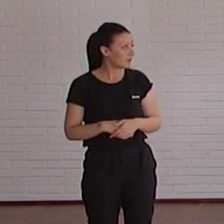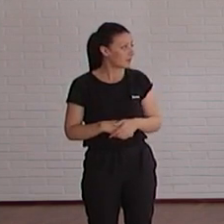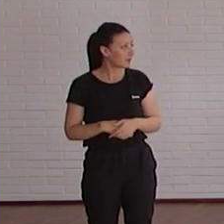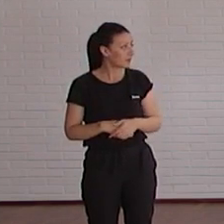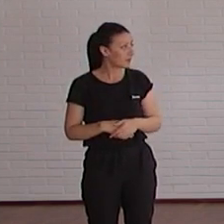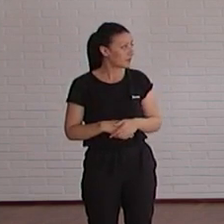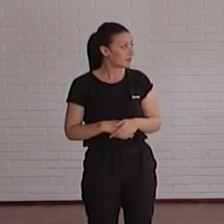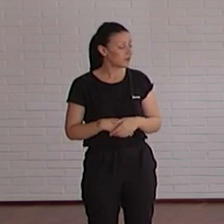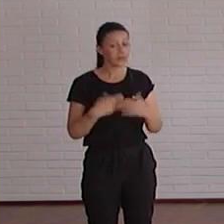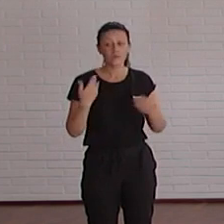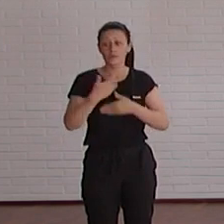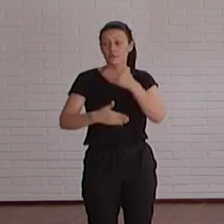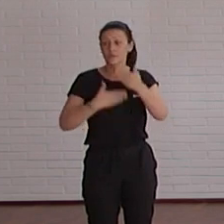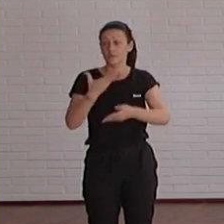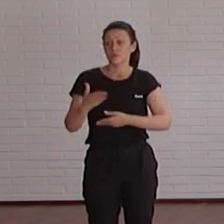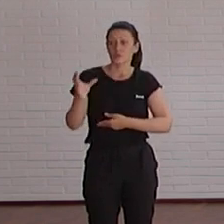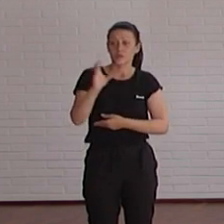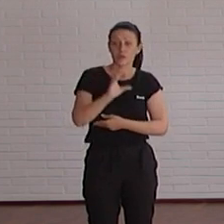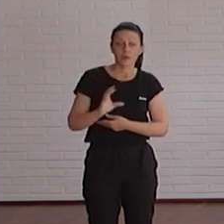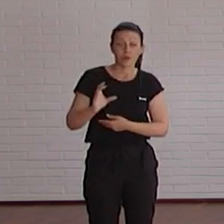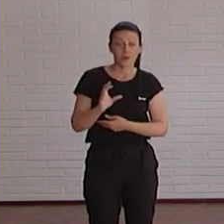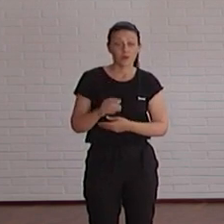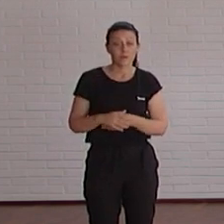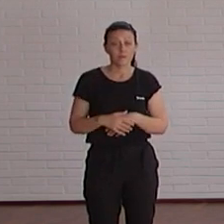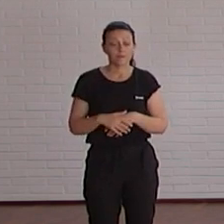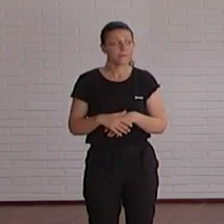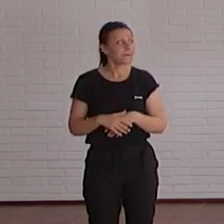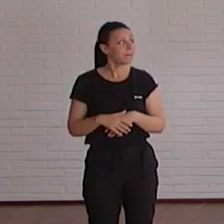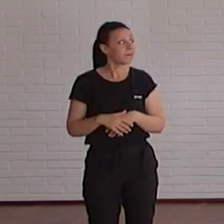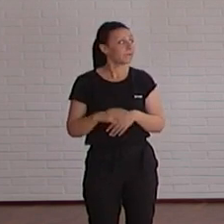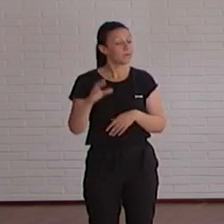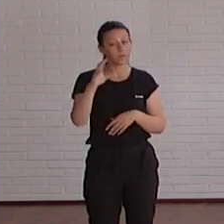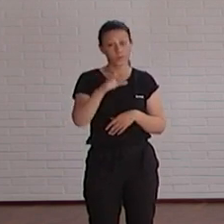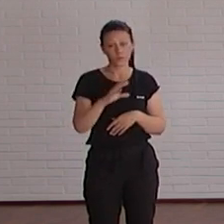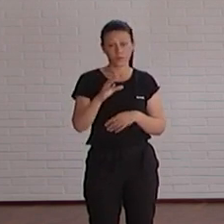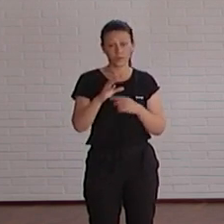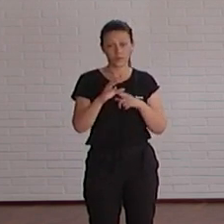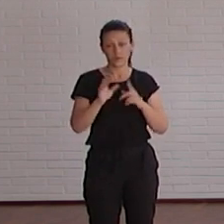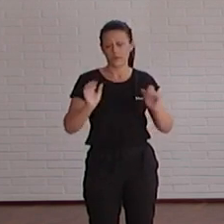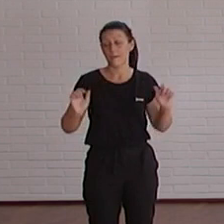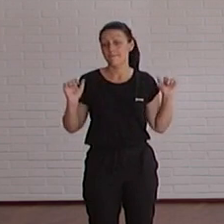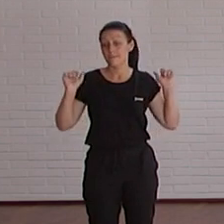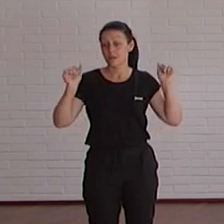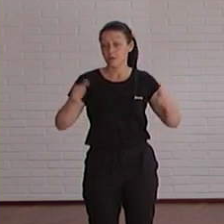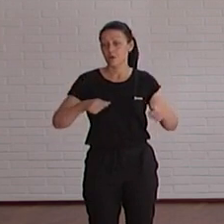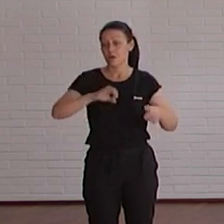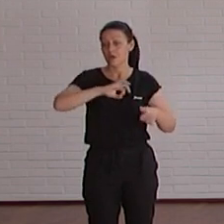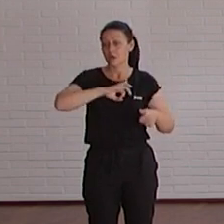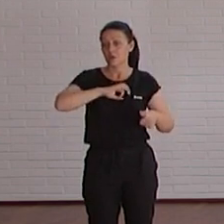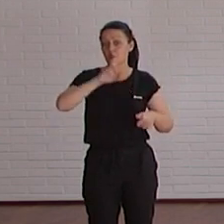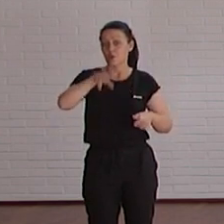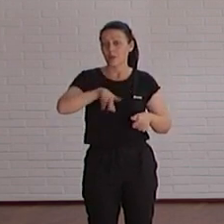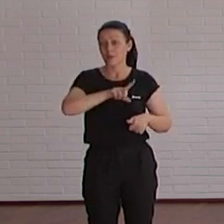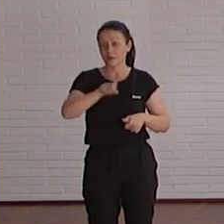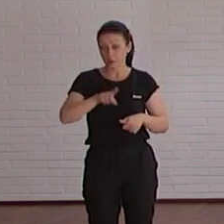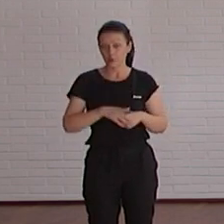En cuanto a la evolución de CADUA, el desarrollo de CADUA empezó en enero de 2021